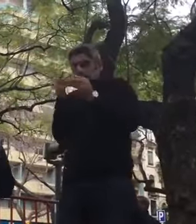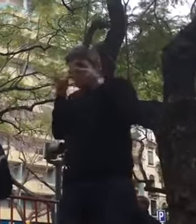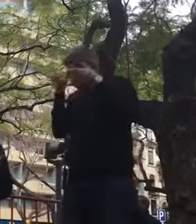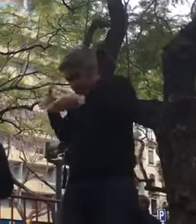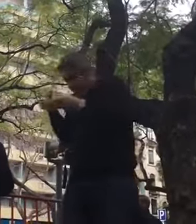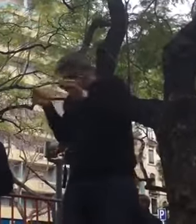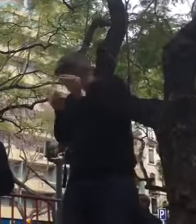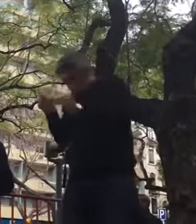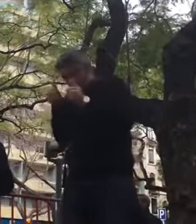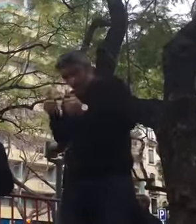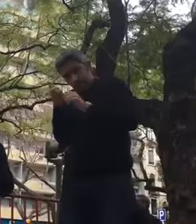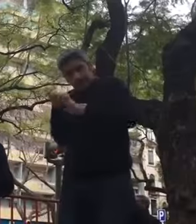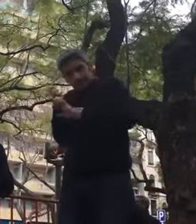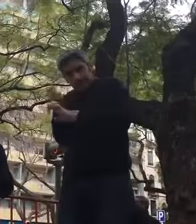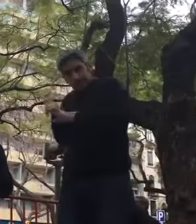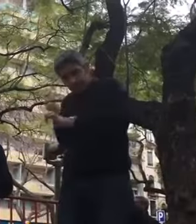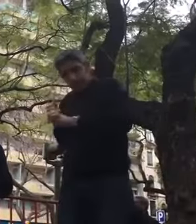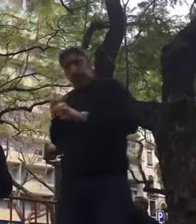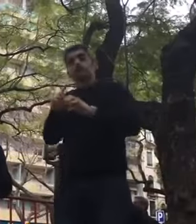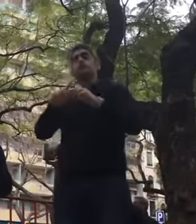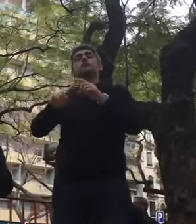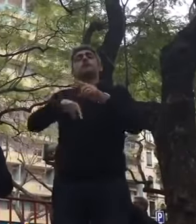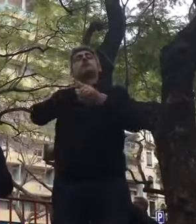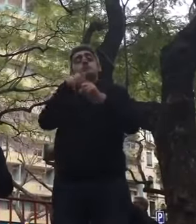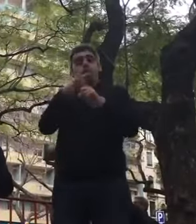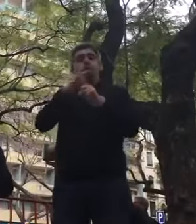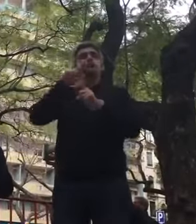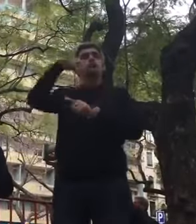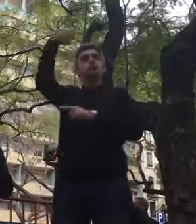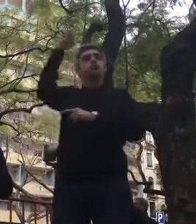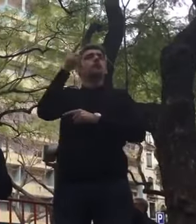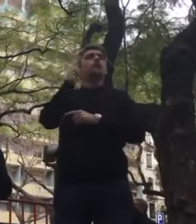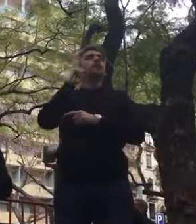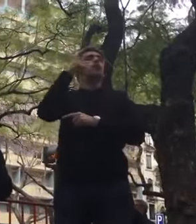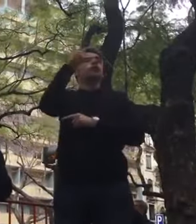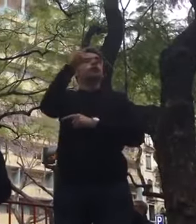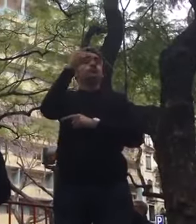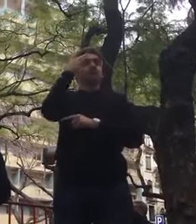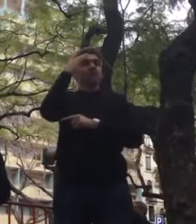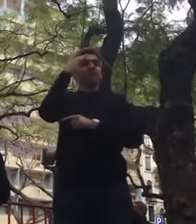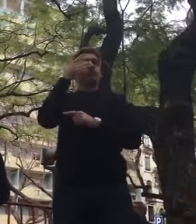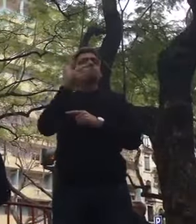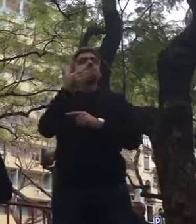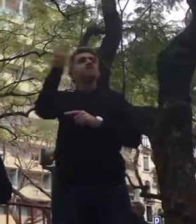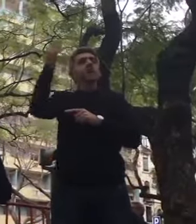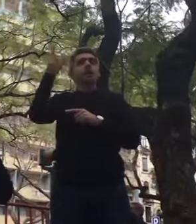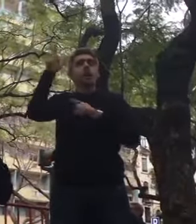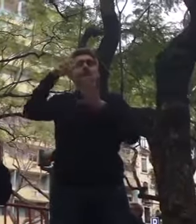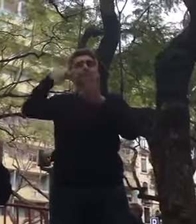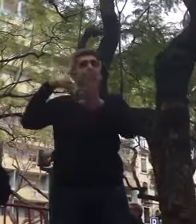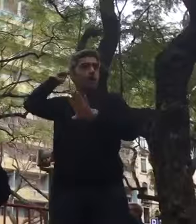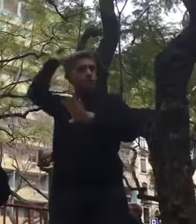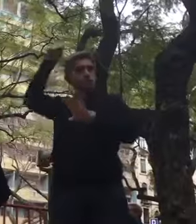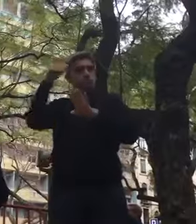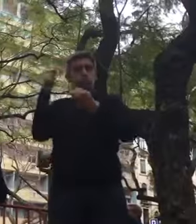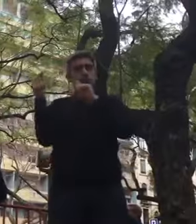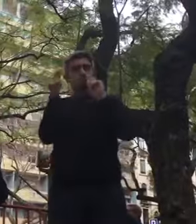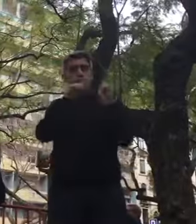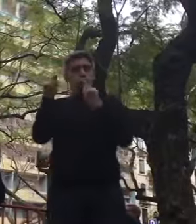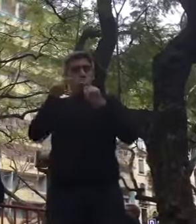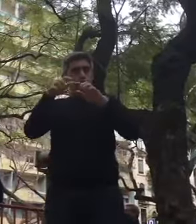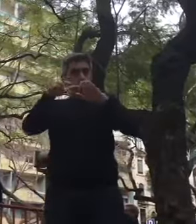Segundo, dia 2 de manhã, temos na Assembleia da República discussão em plenário